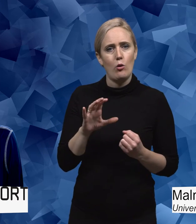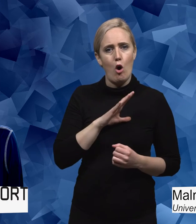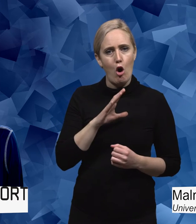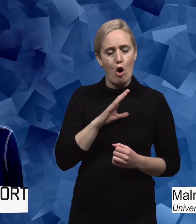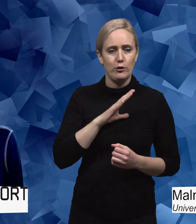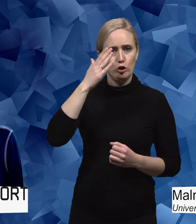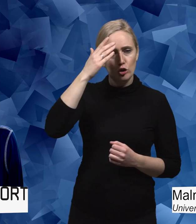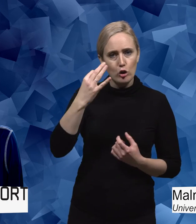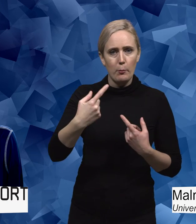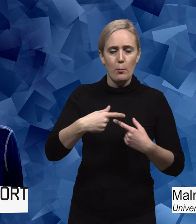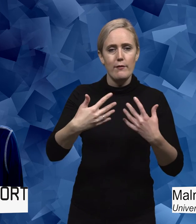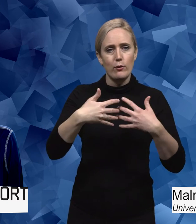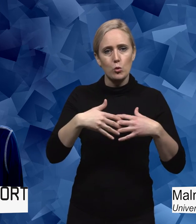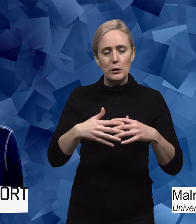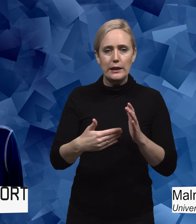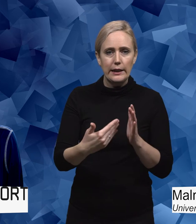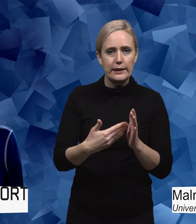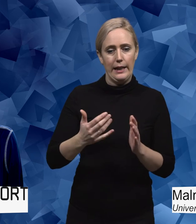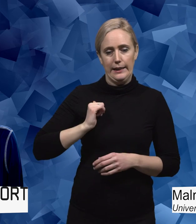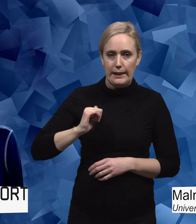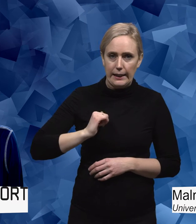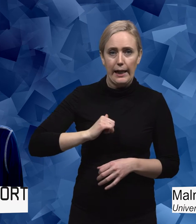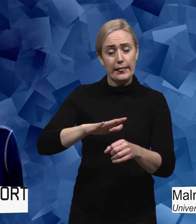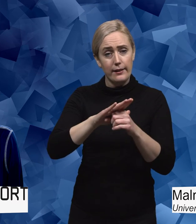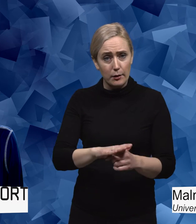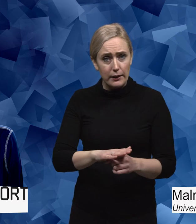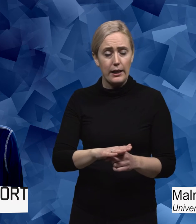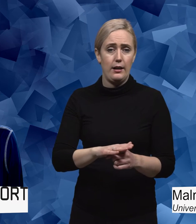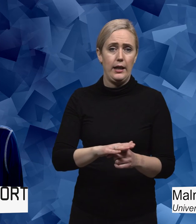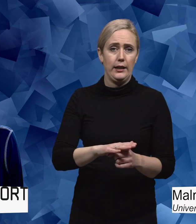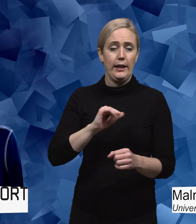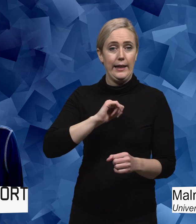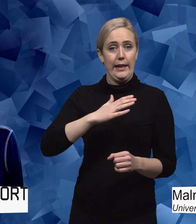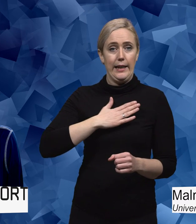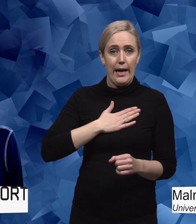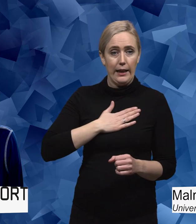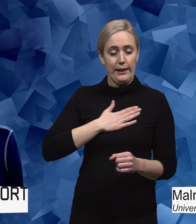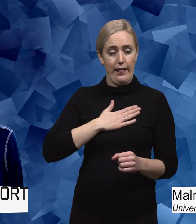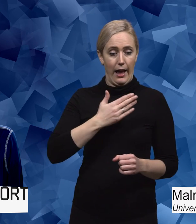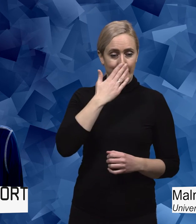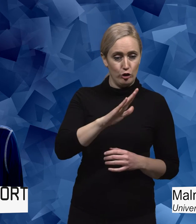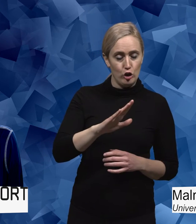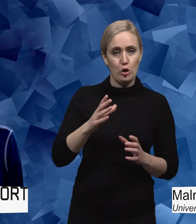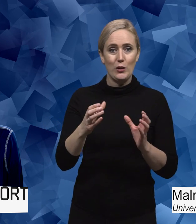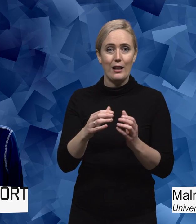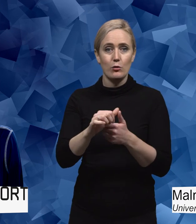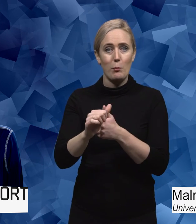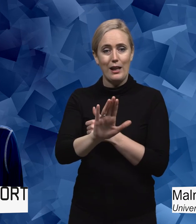Det vill säga om tillgänglighet, om diskriminering och om de egna och klasskamraternas attityder. Och ett stort